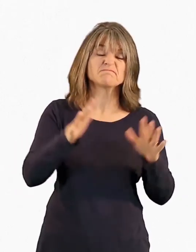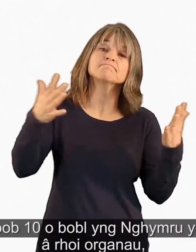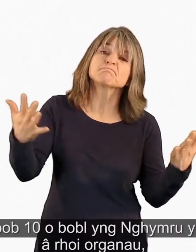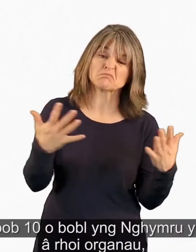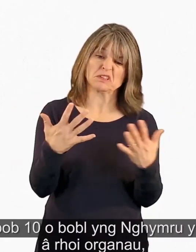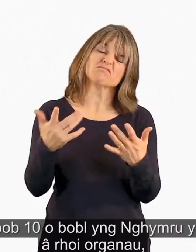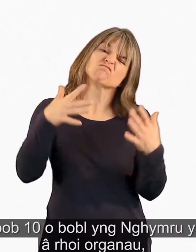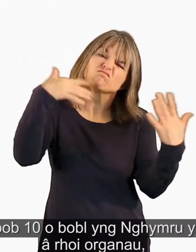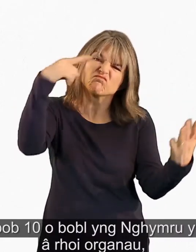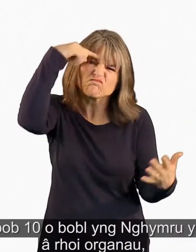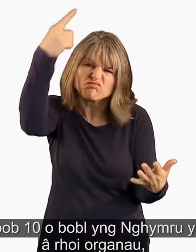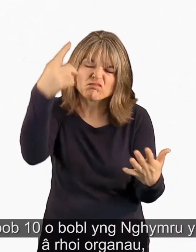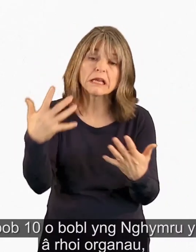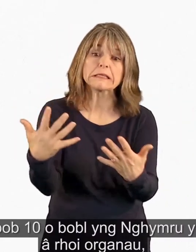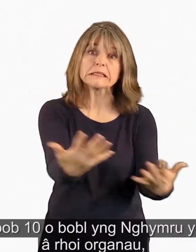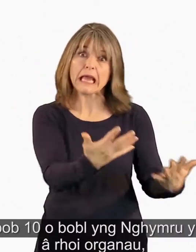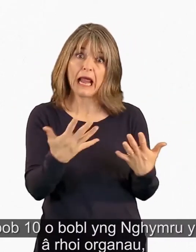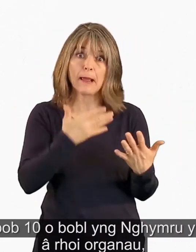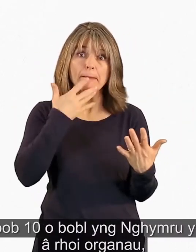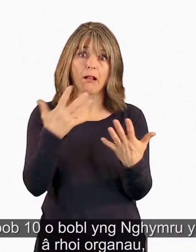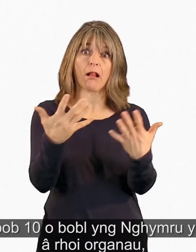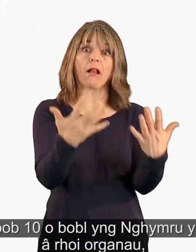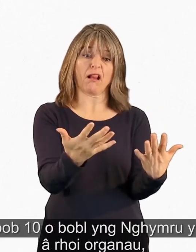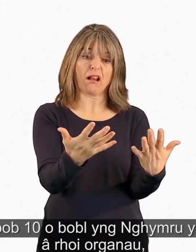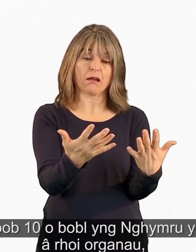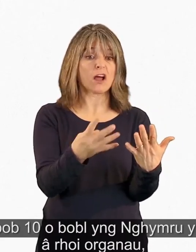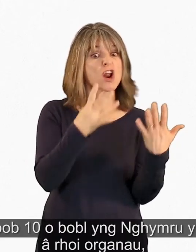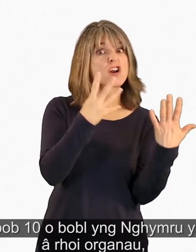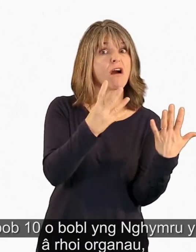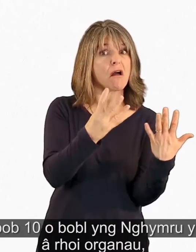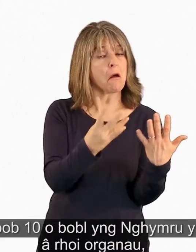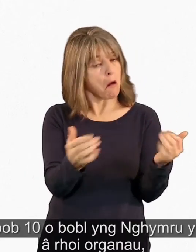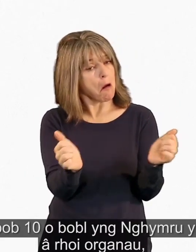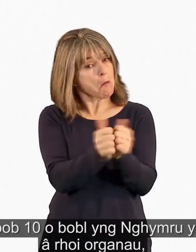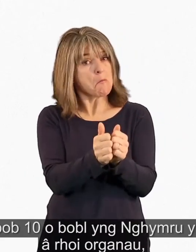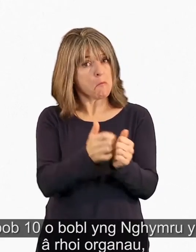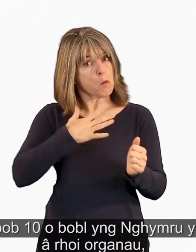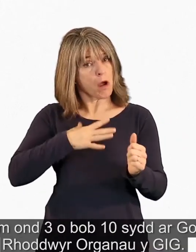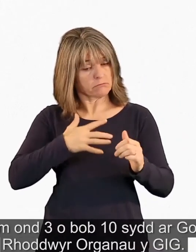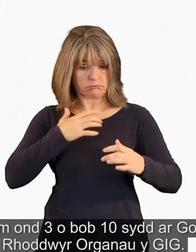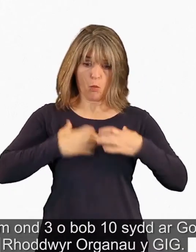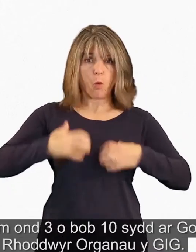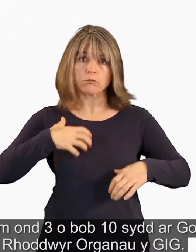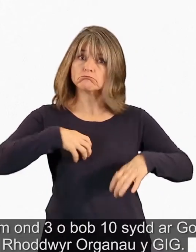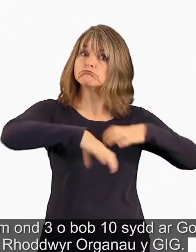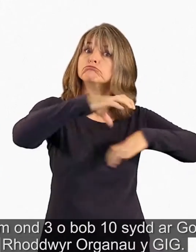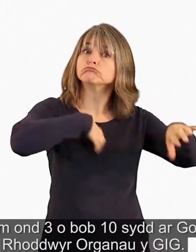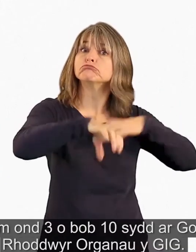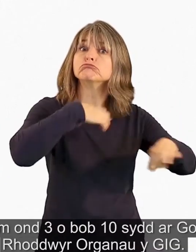Mae naw o bob deg o bobl yng Nghymru yn cytuno arhoi organau. Dim ond tri o bob